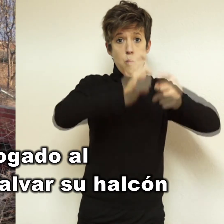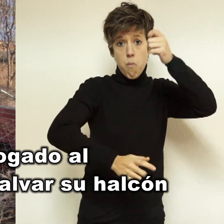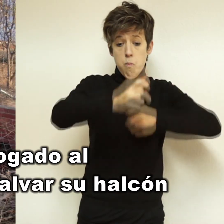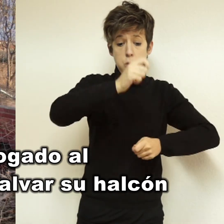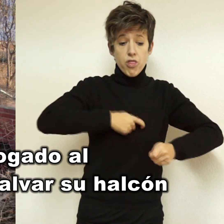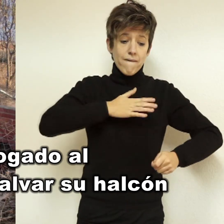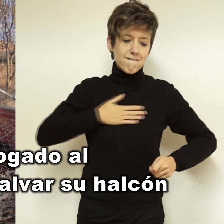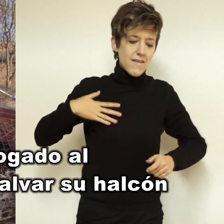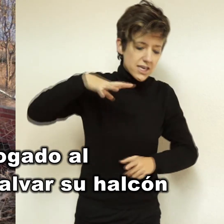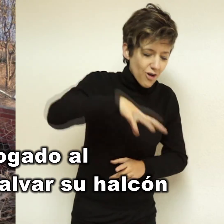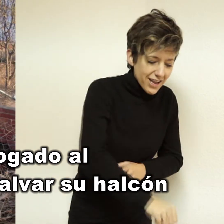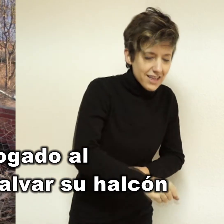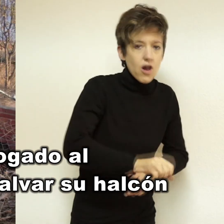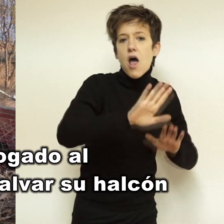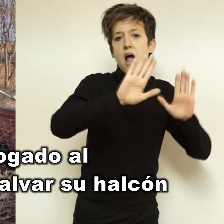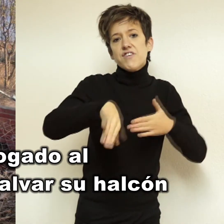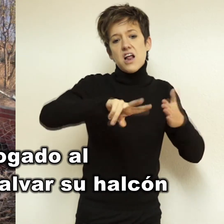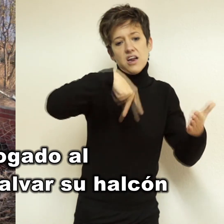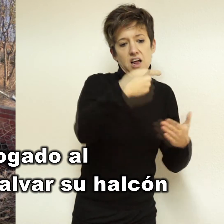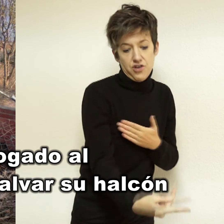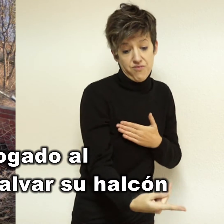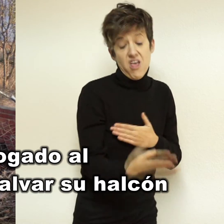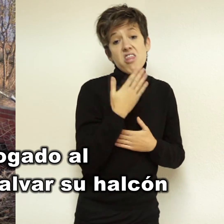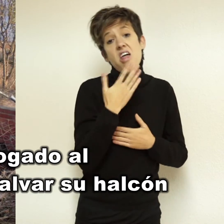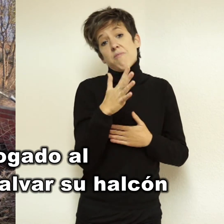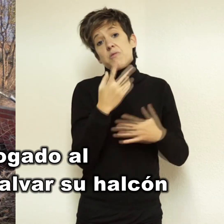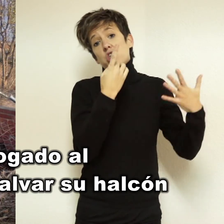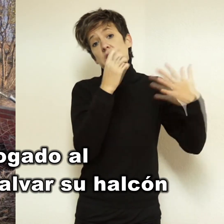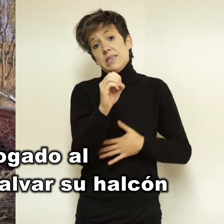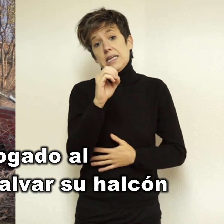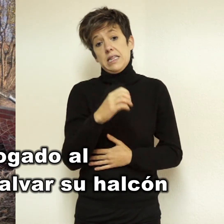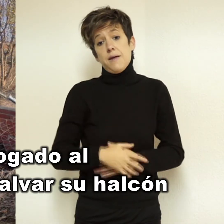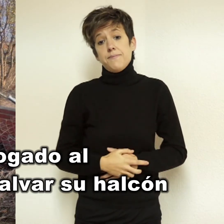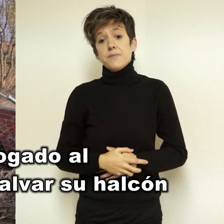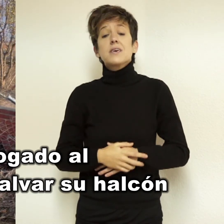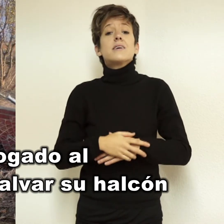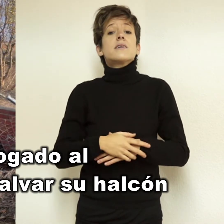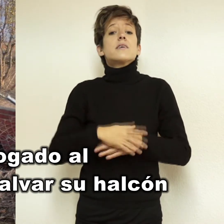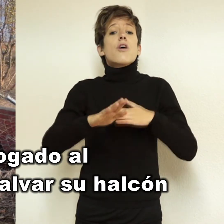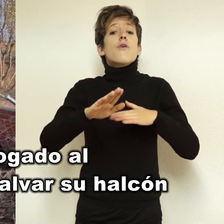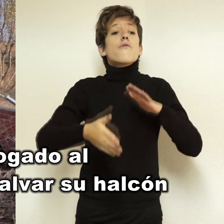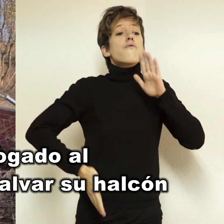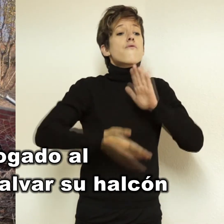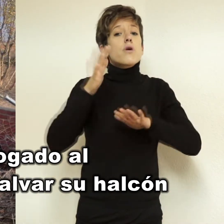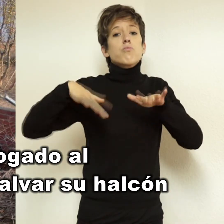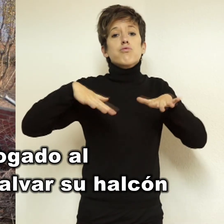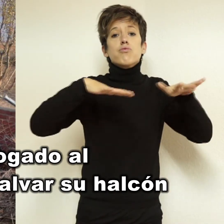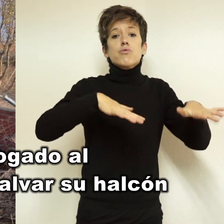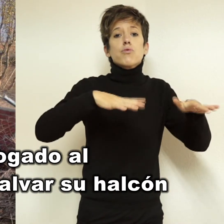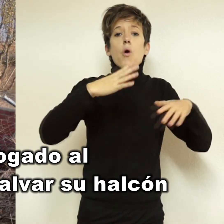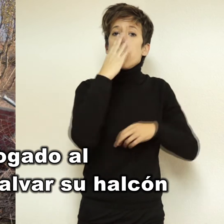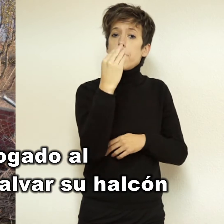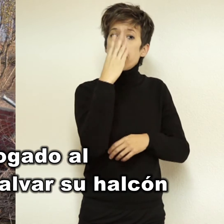presenciales, el hombre, de unos 60 años de edad, salió como de costumbre con sus perros y su pájaro a practicar vuelos de